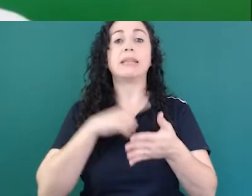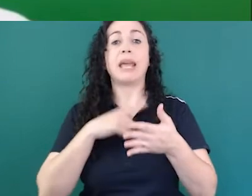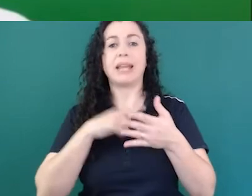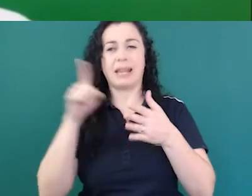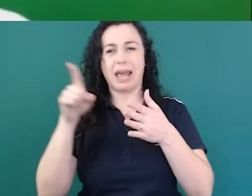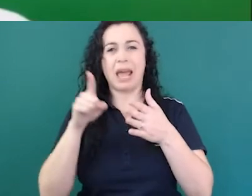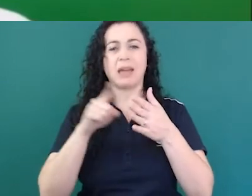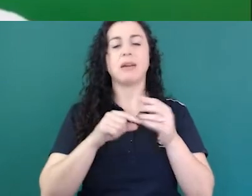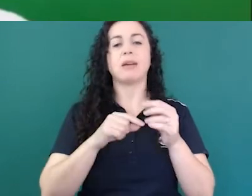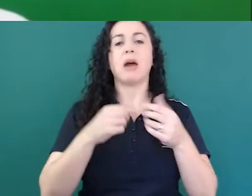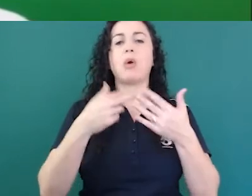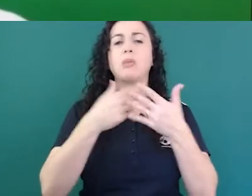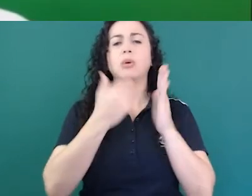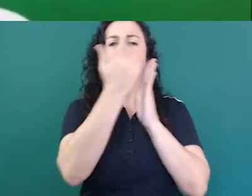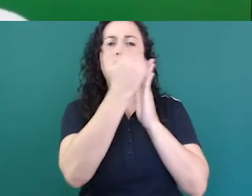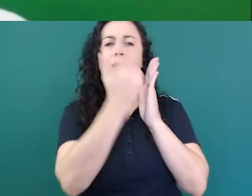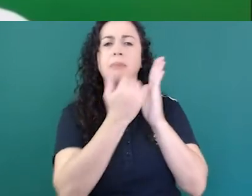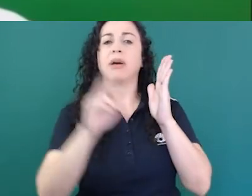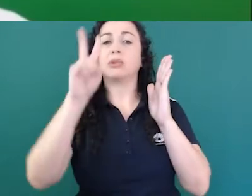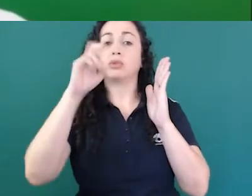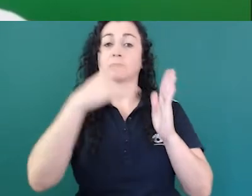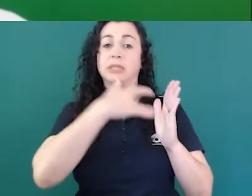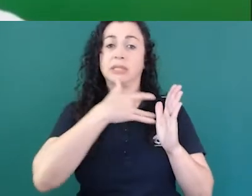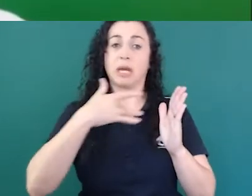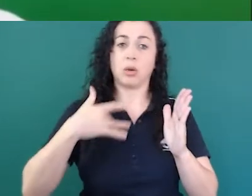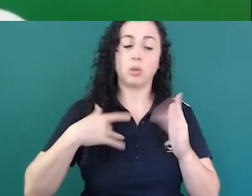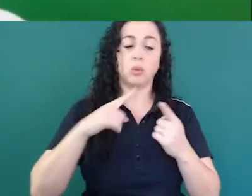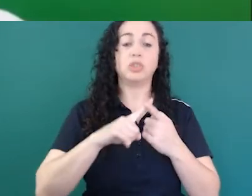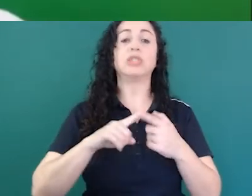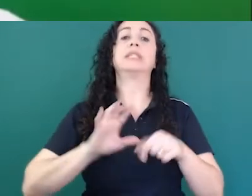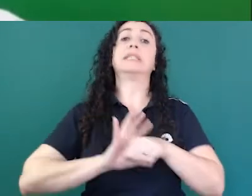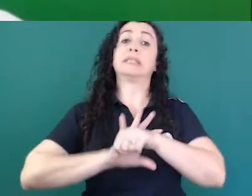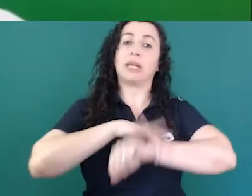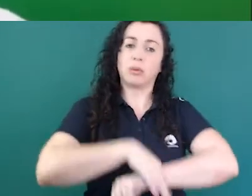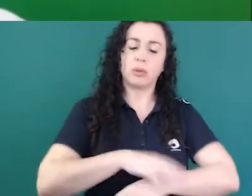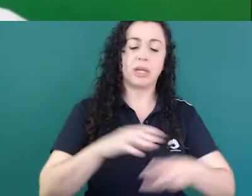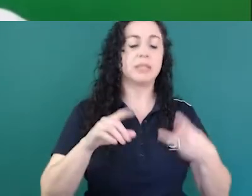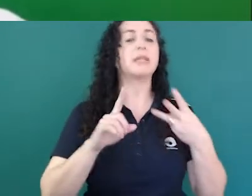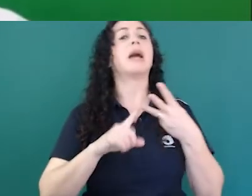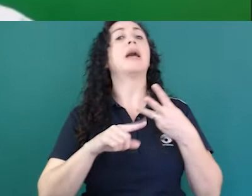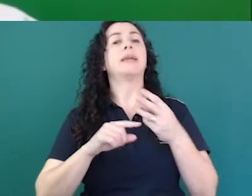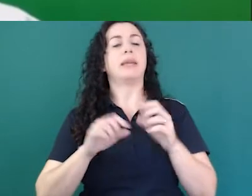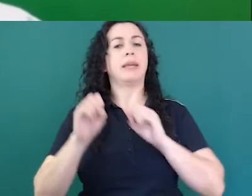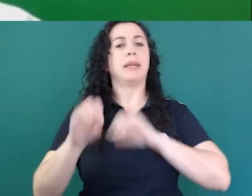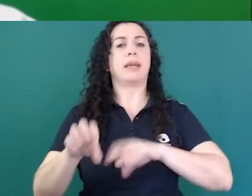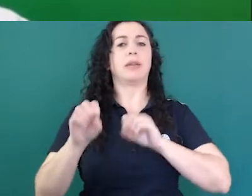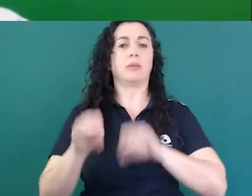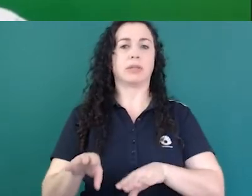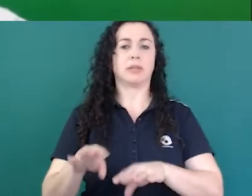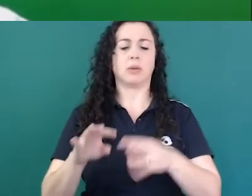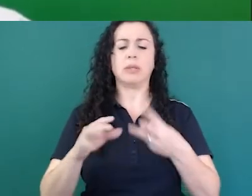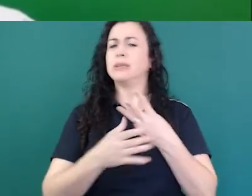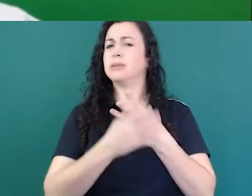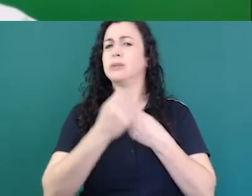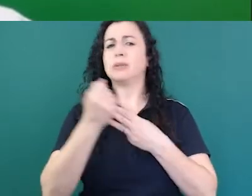segurança e educação do indivíduo e o respeito a todos tratamento igualitário